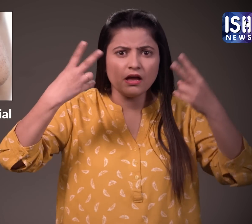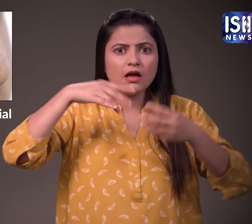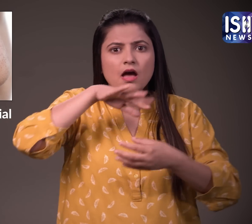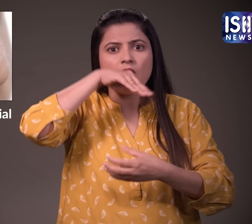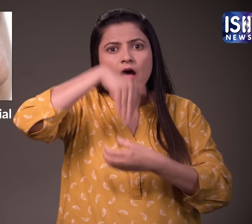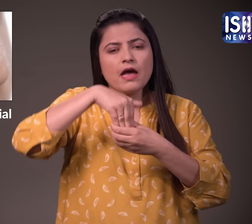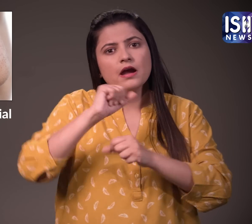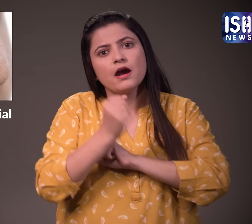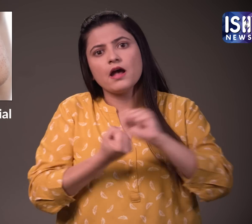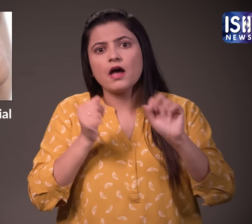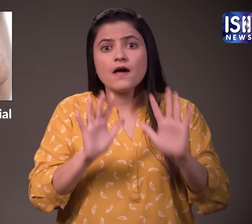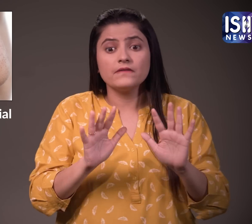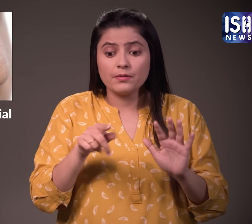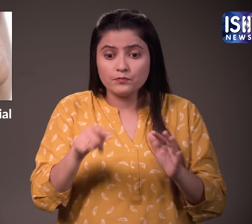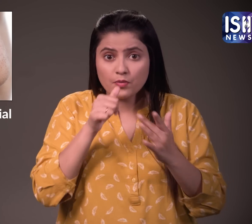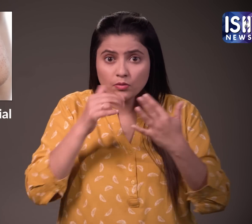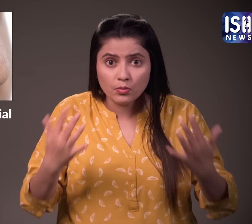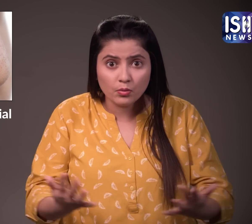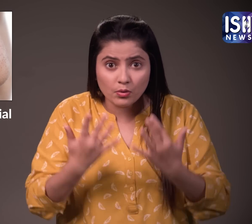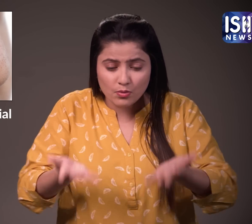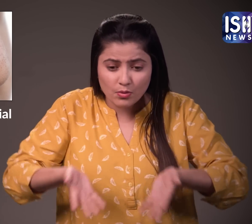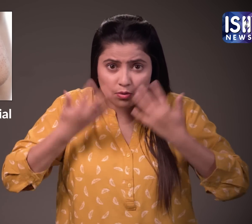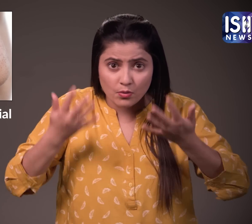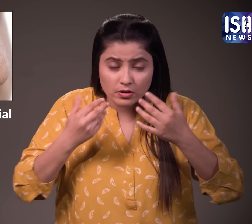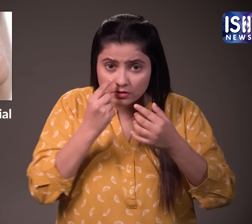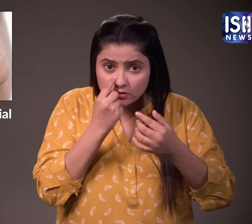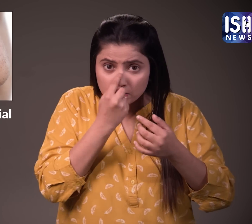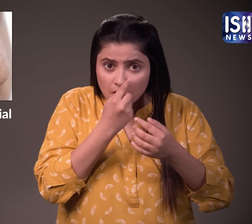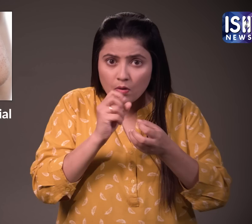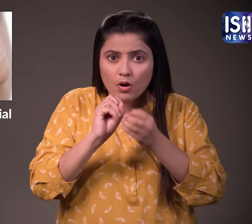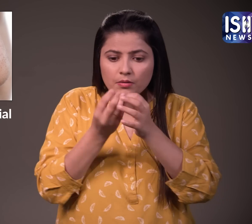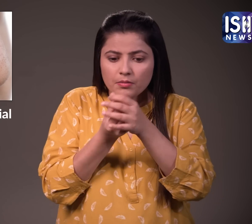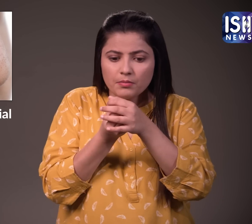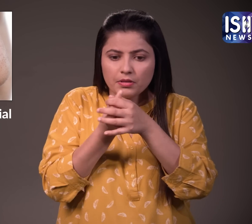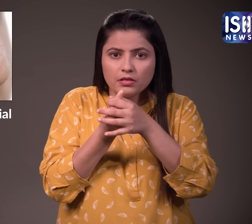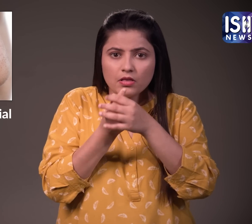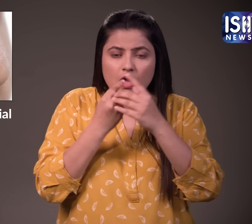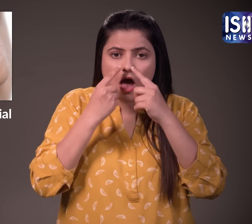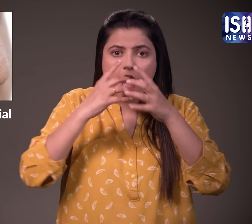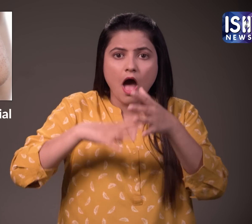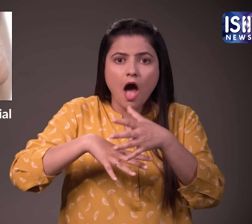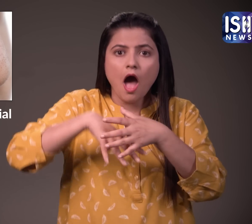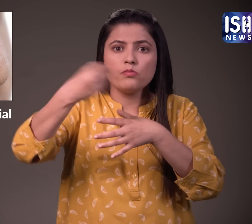चेहरे पर भाप लेने से pores को खोलने और गंदगी को साफ करने में मदद मिलती हैं